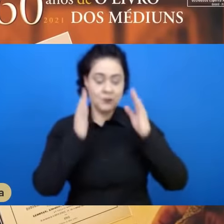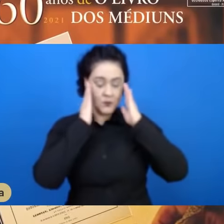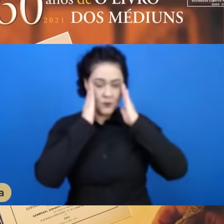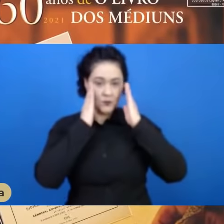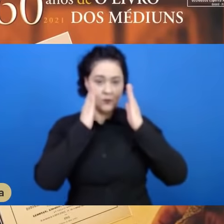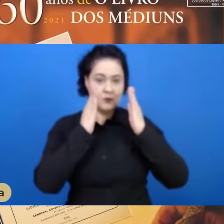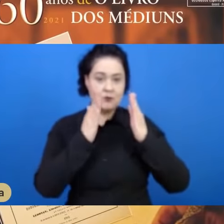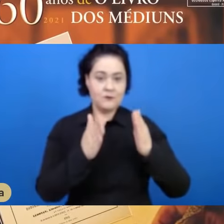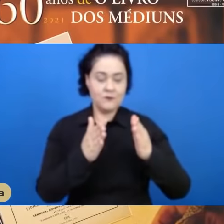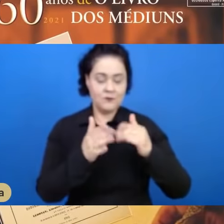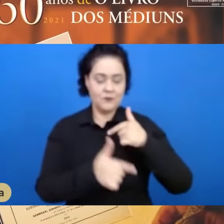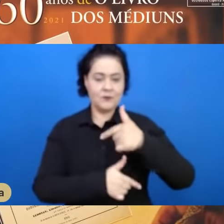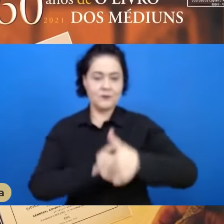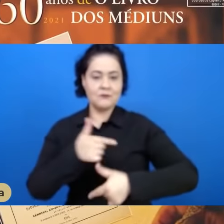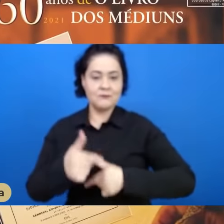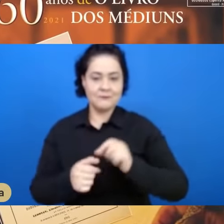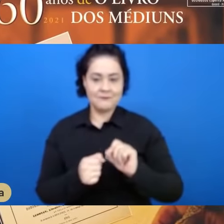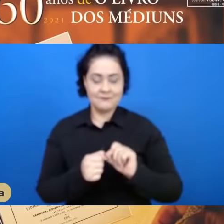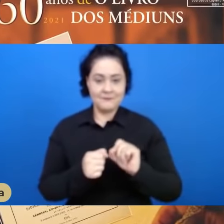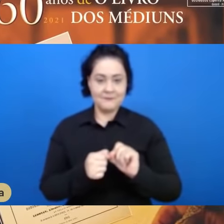no trabalho a fazer.